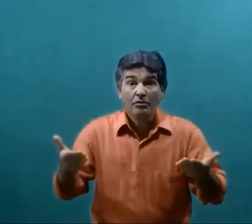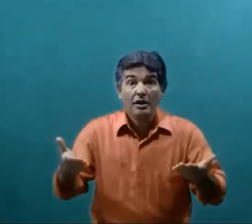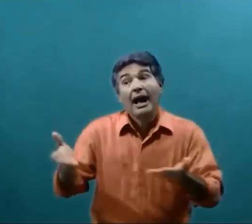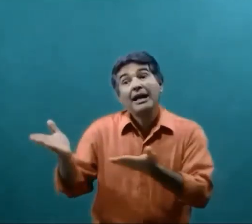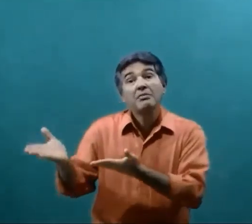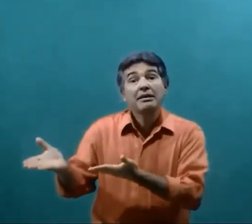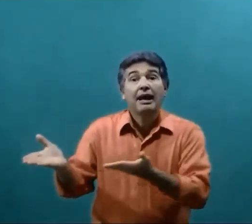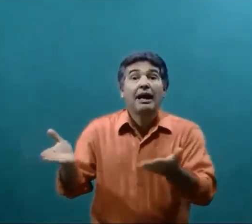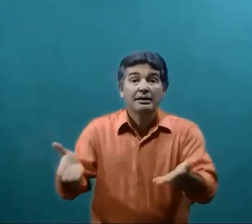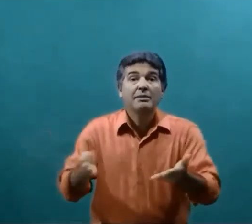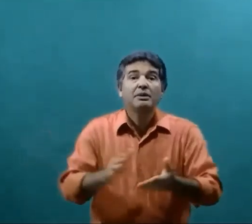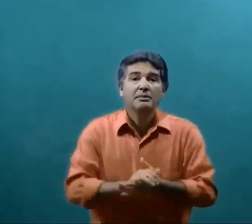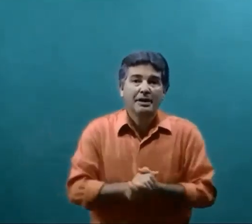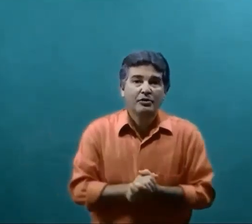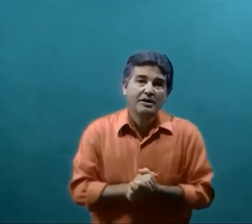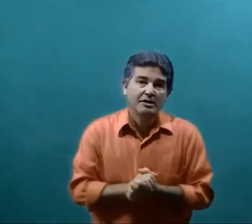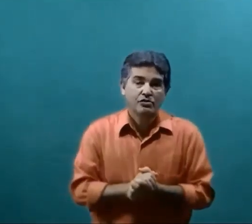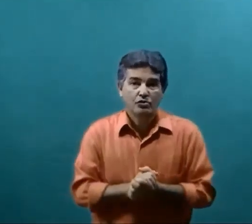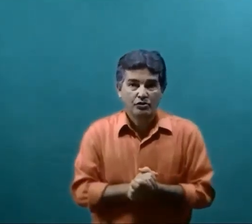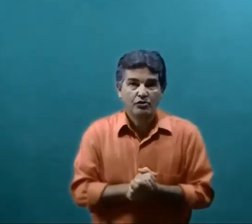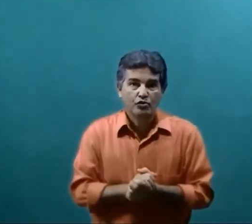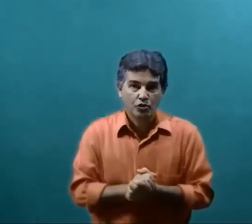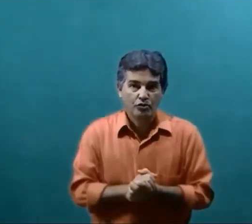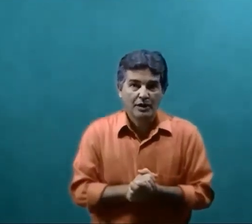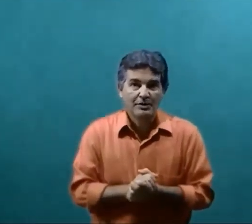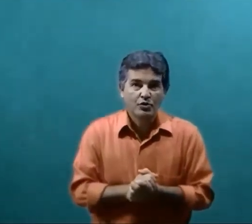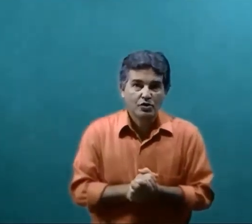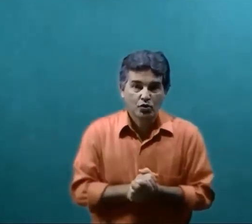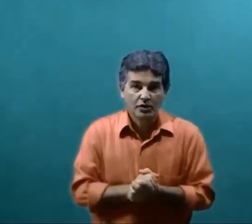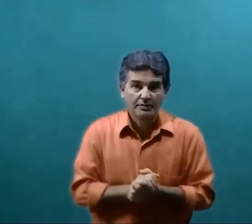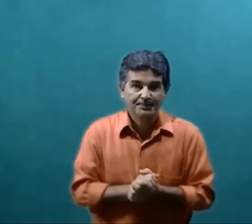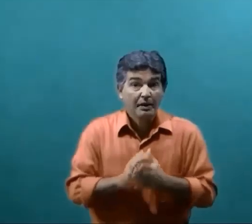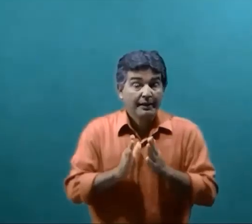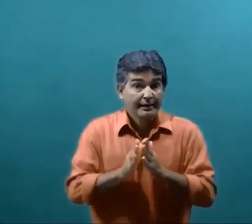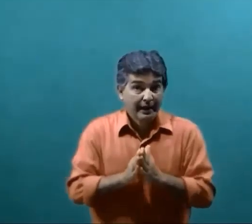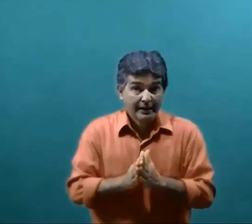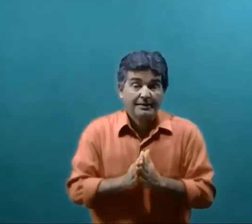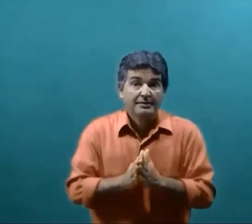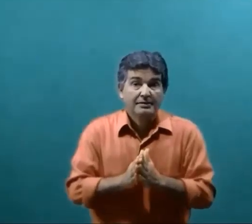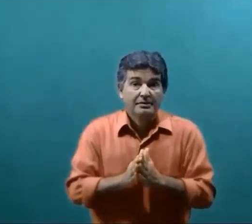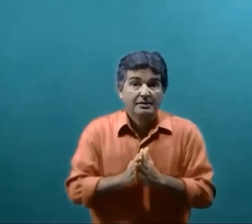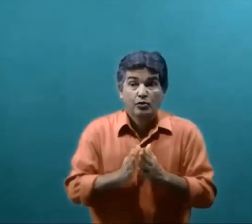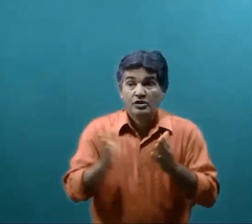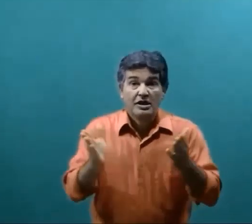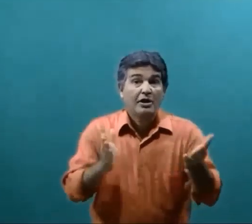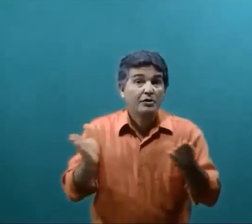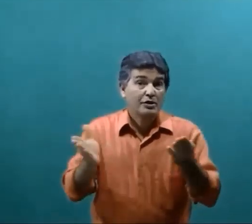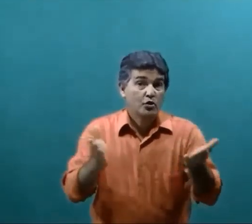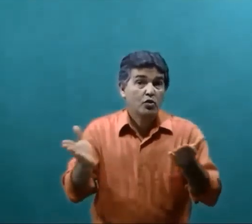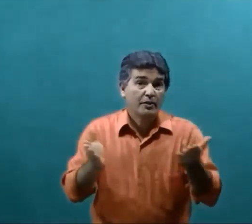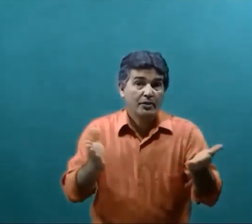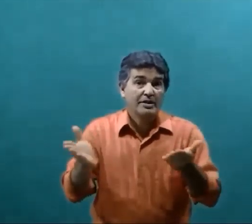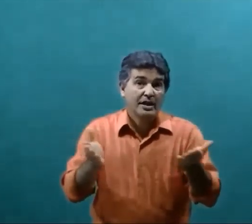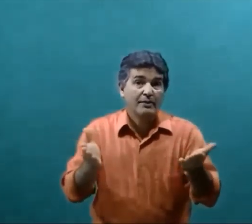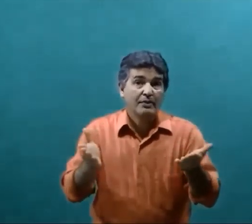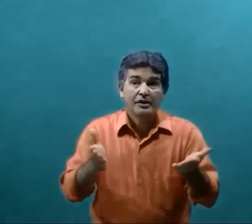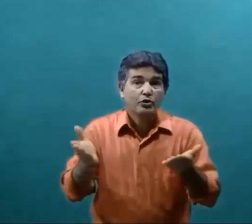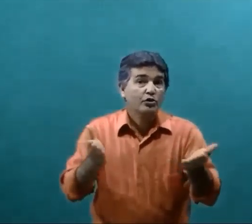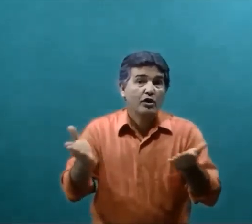Alimentar Também Para a educação Do surdo Da pessoa surda Detalhe O sal e o açúcar Por exemplo Tudo é uma